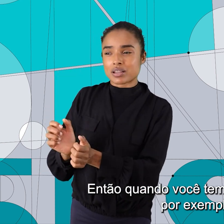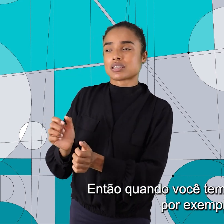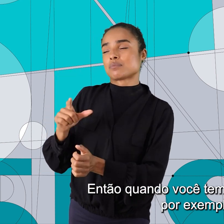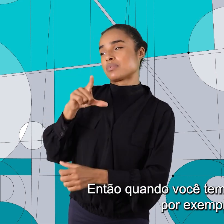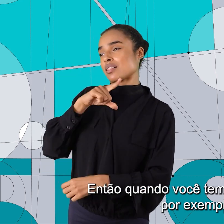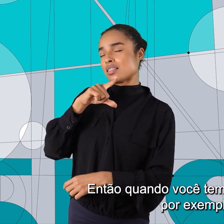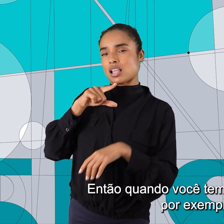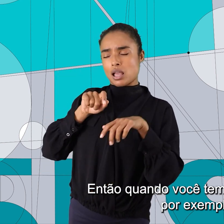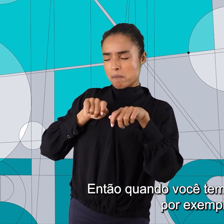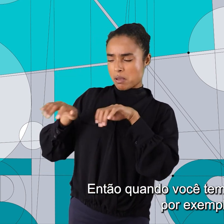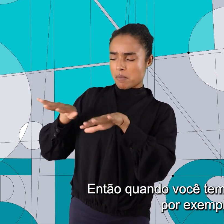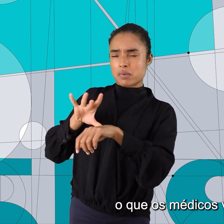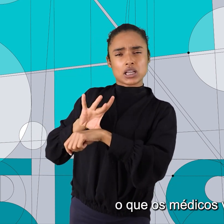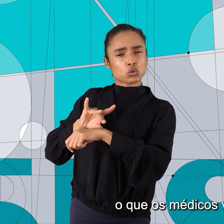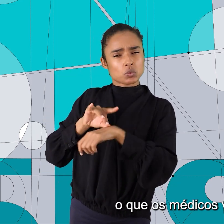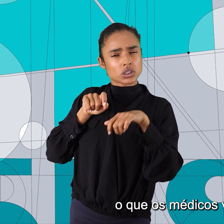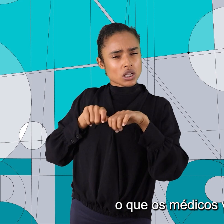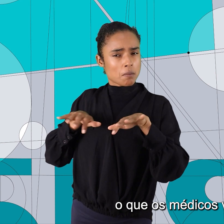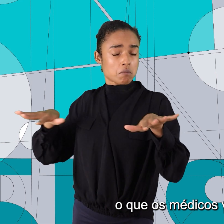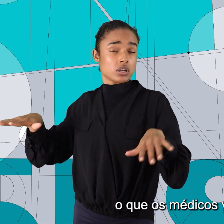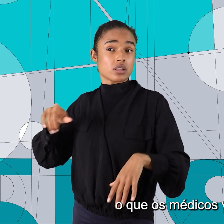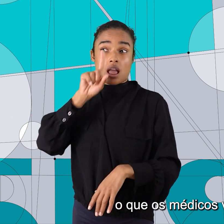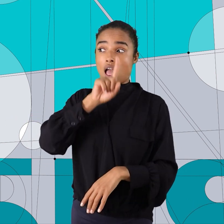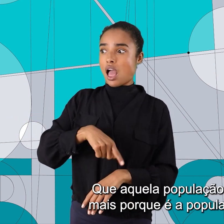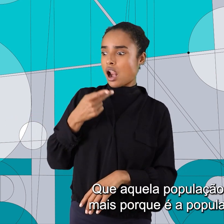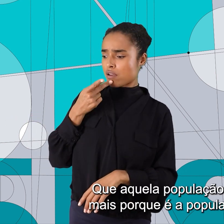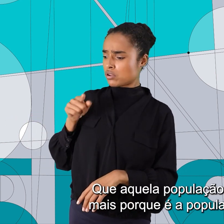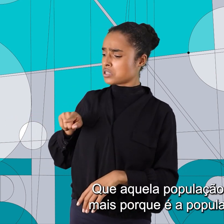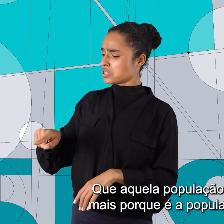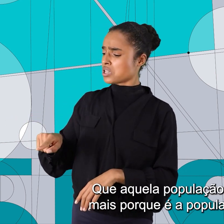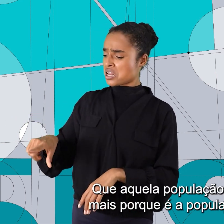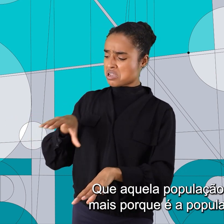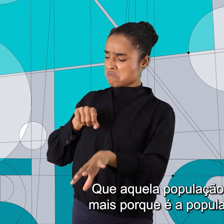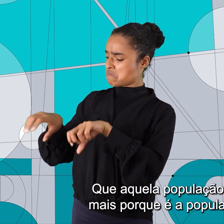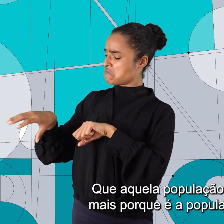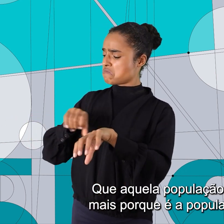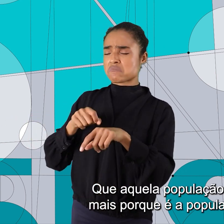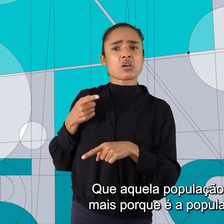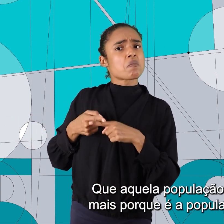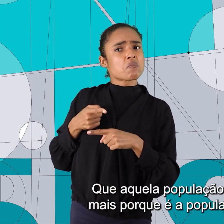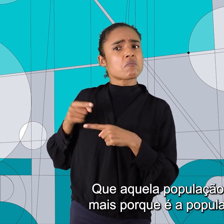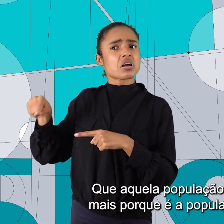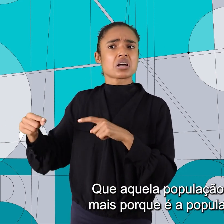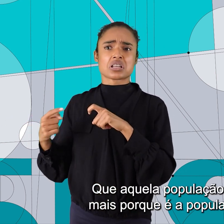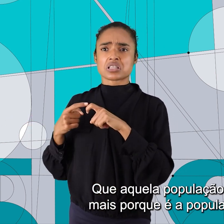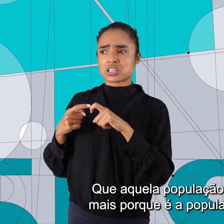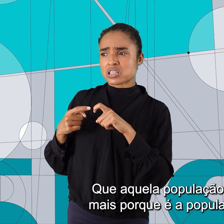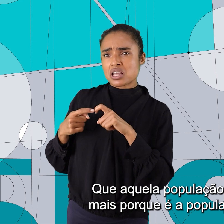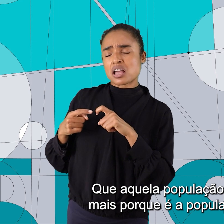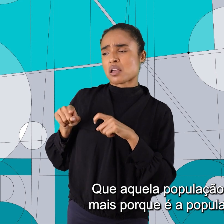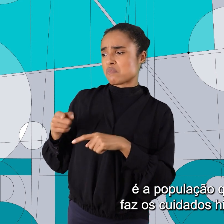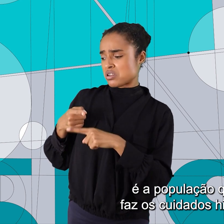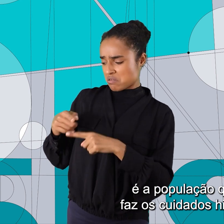você tem as epidemias, por exemplo, o que os médicos vão dizer? Que aquela população se contamina mais porque é a população